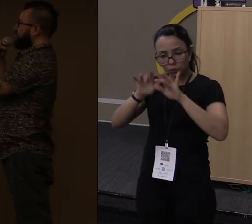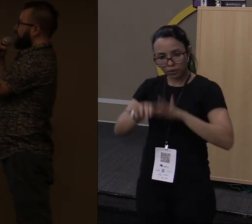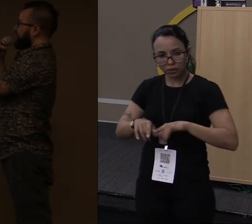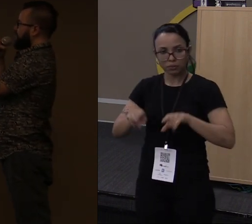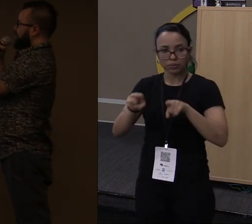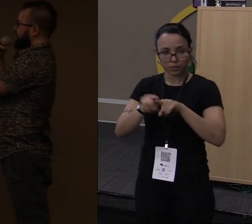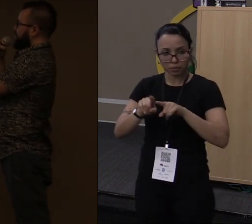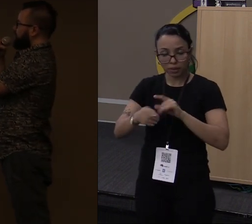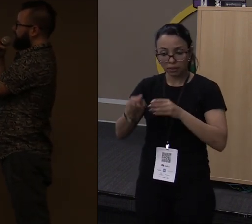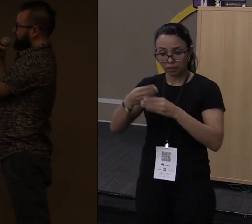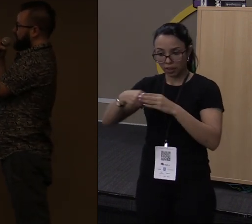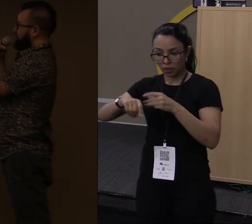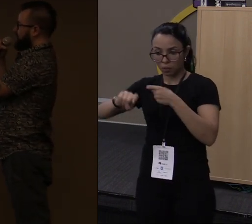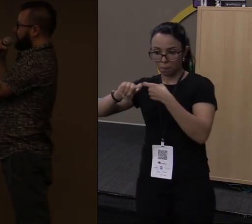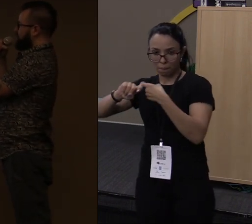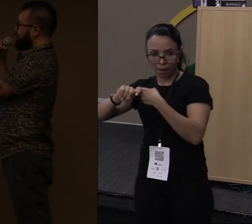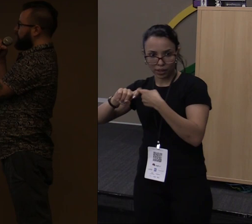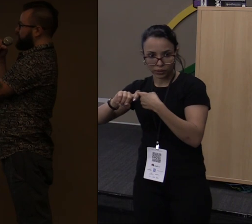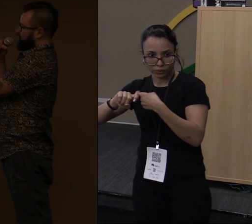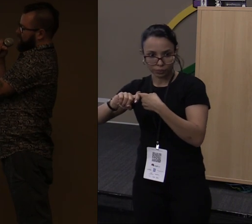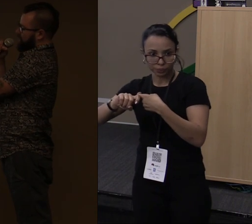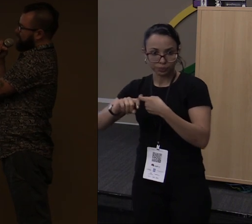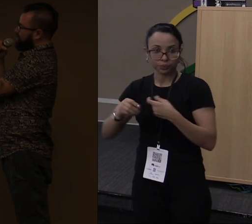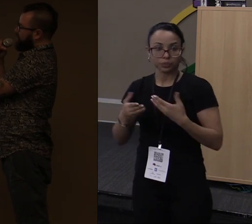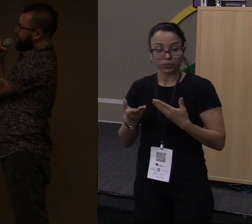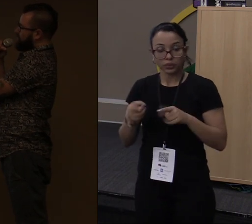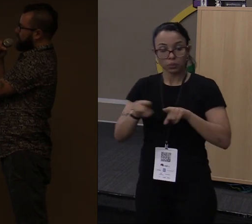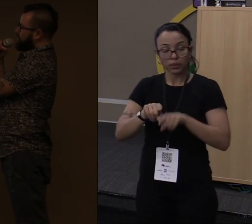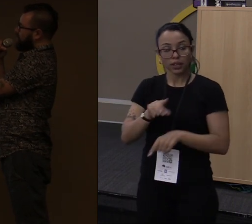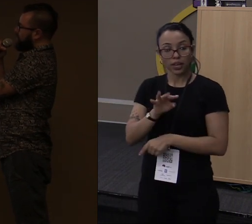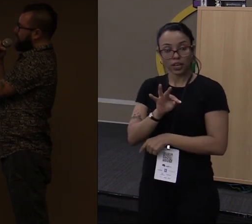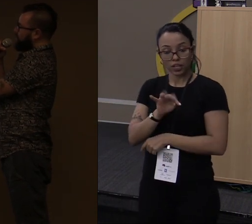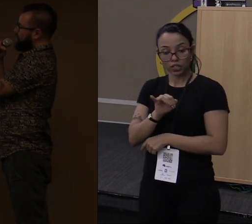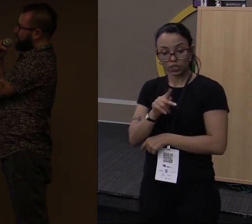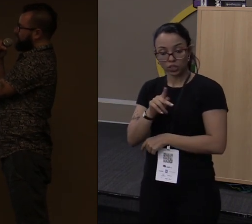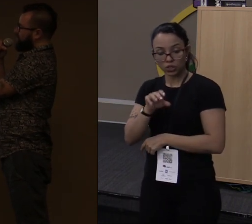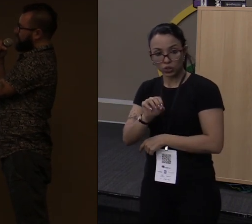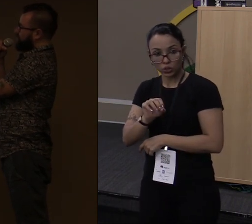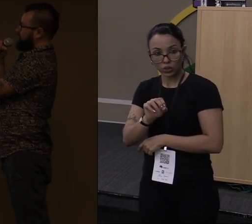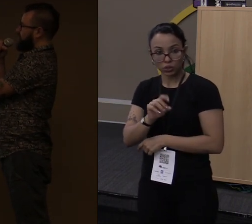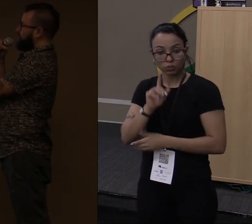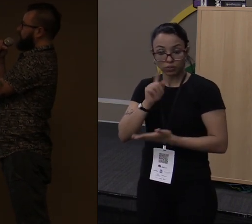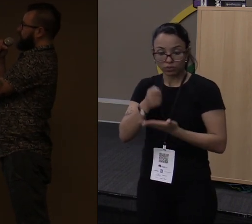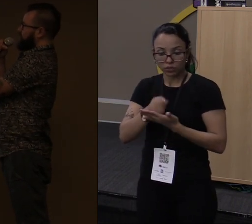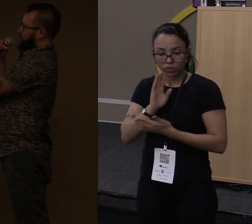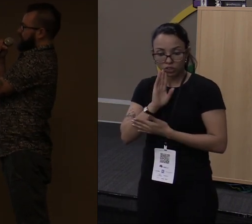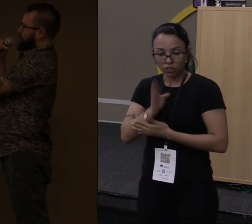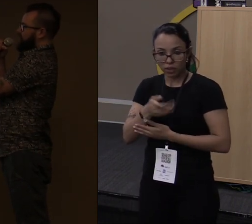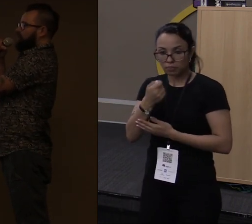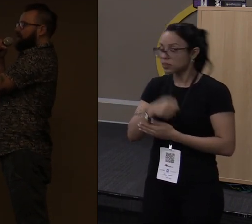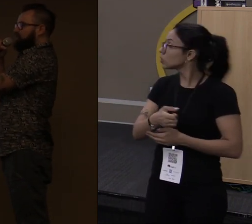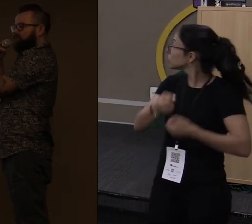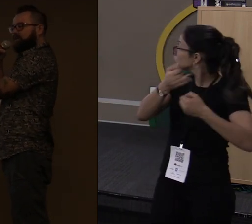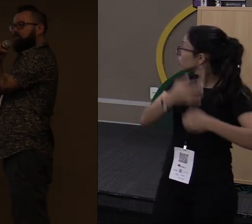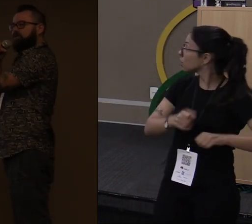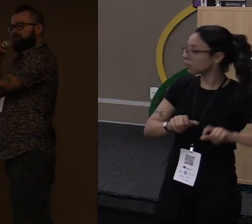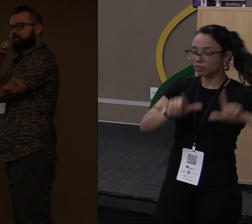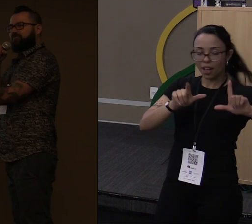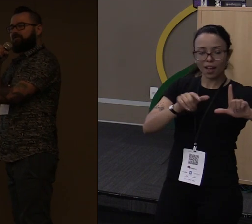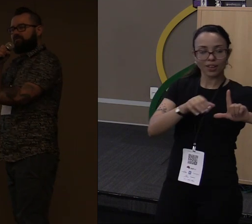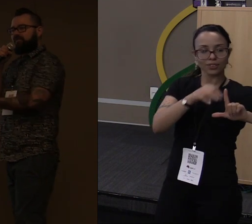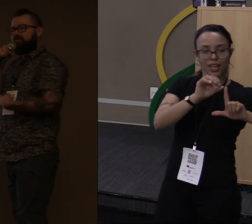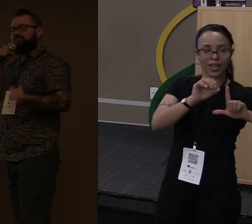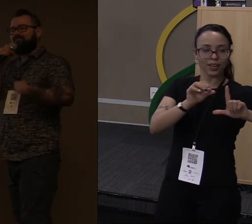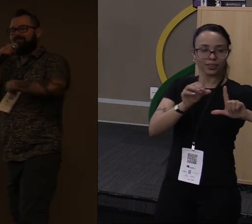Python. Em Rust a gente tem os tipos definidos, né? Então aqui eu preciso dizer que é um 064, 32